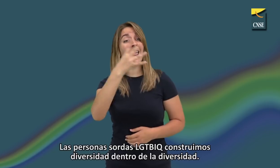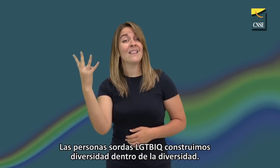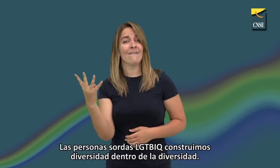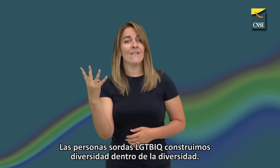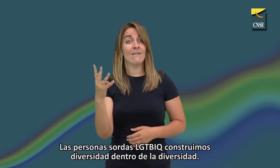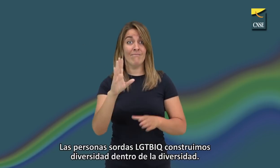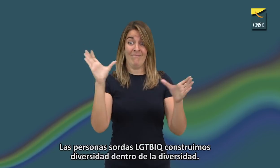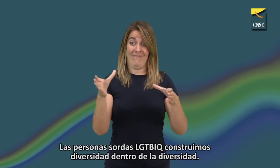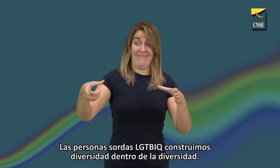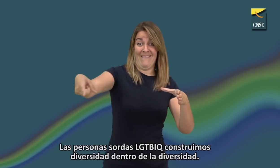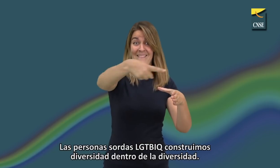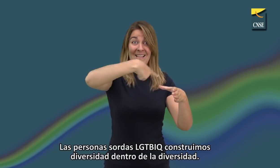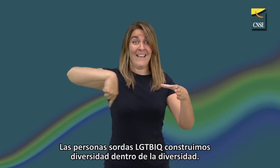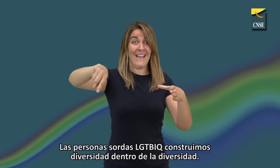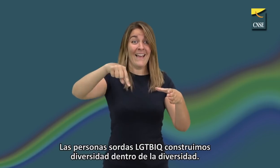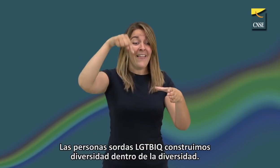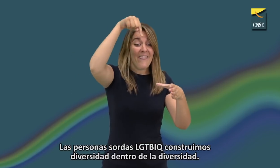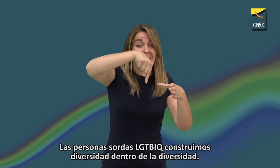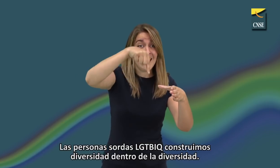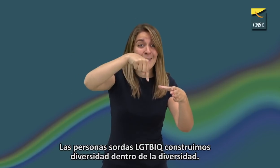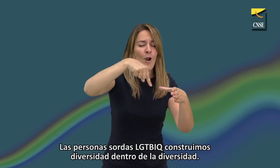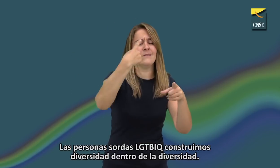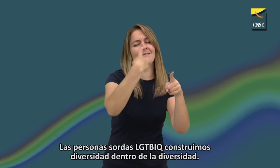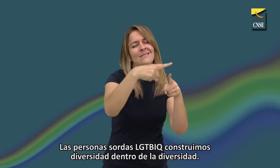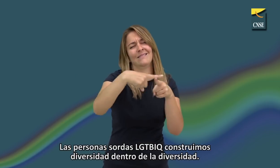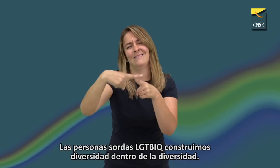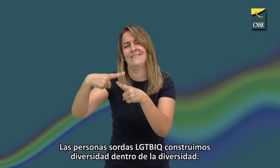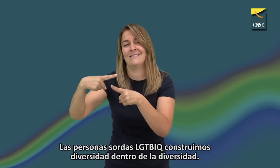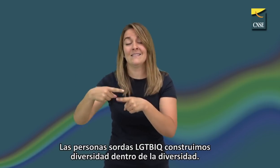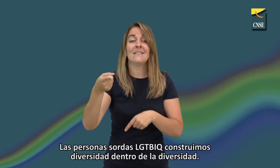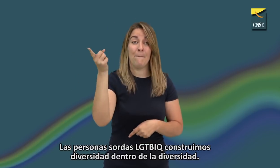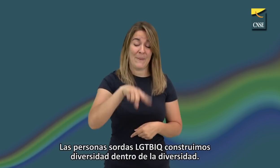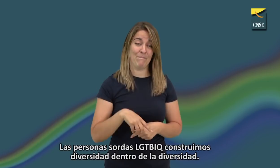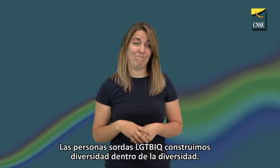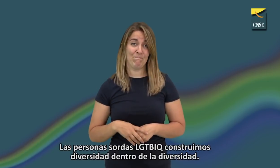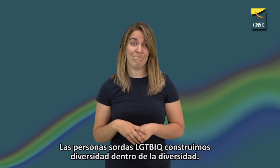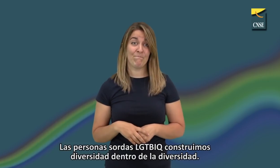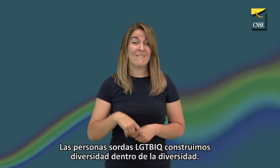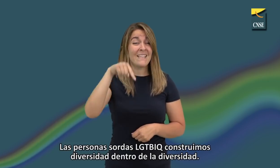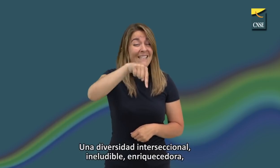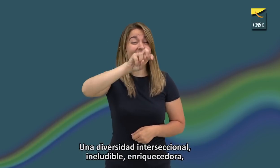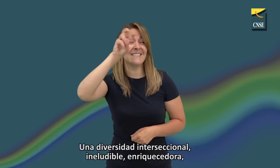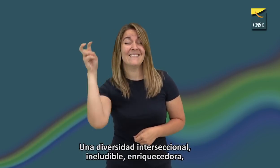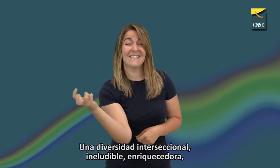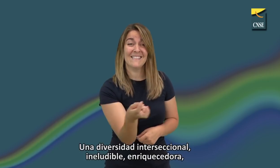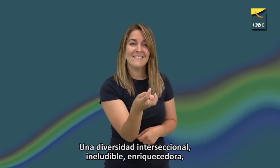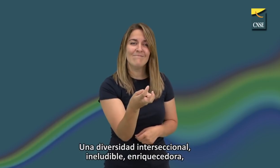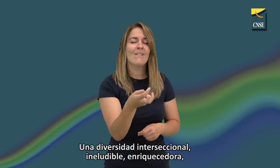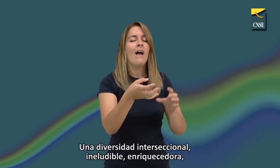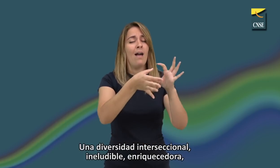LGTBI construimos diversidad dentro de la diversidad, una diversidad intersectorial ineludible y